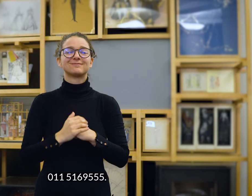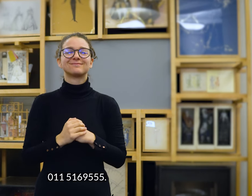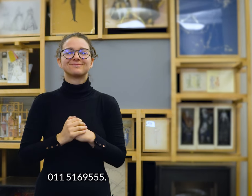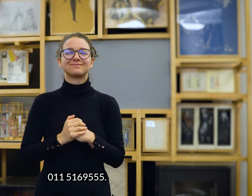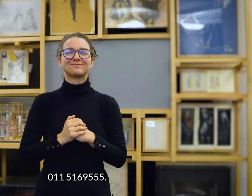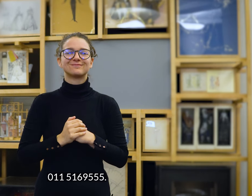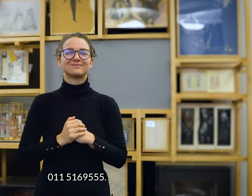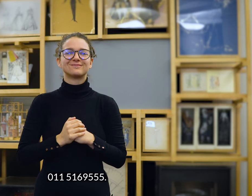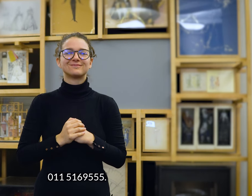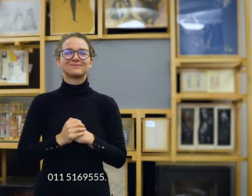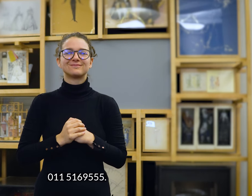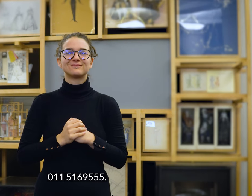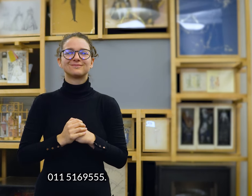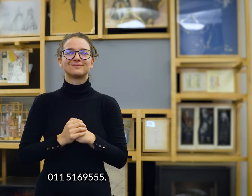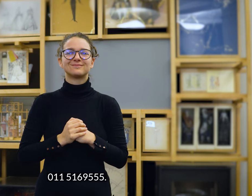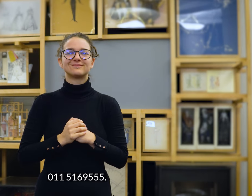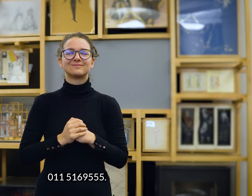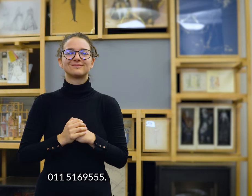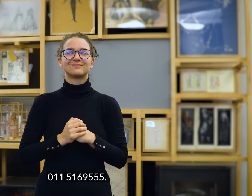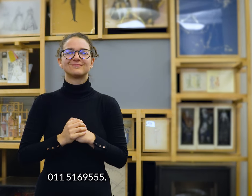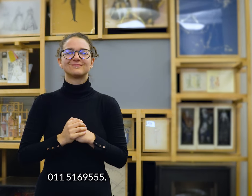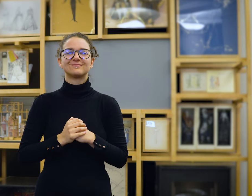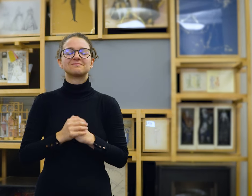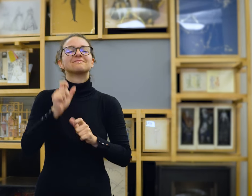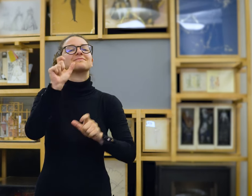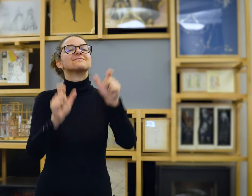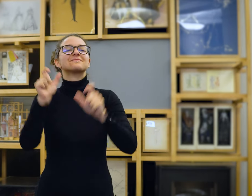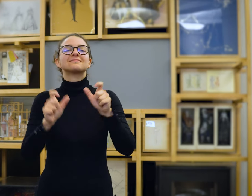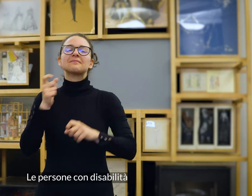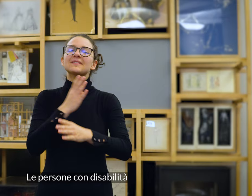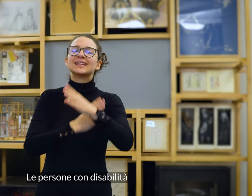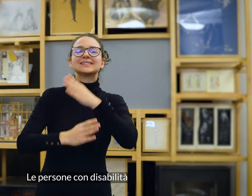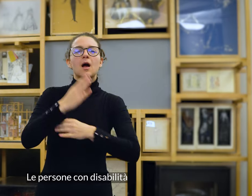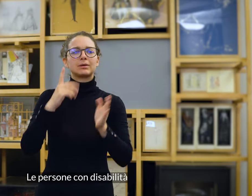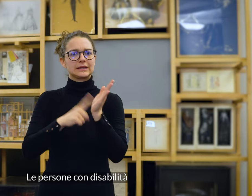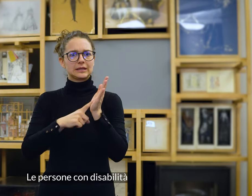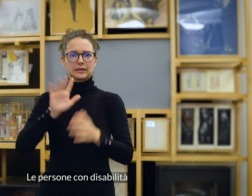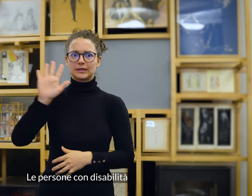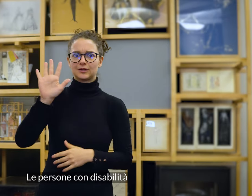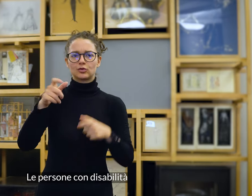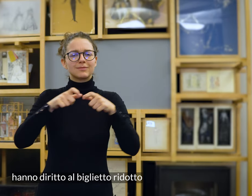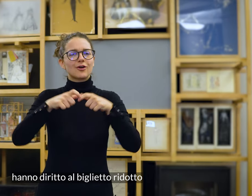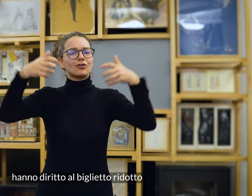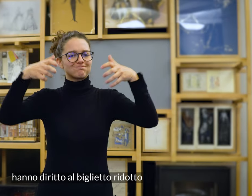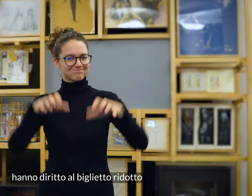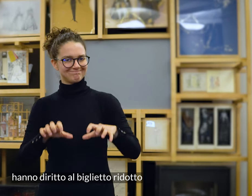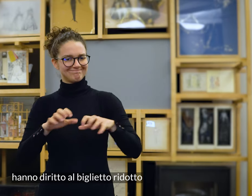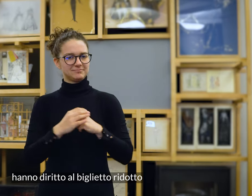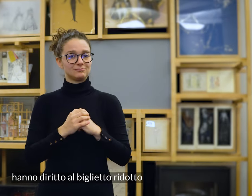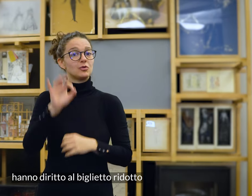-9555. Le persone con disabilità hanno diritto al biglietto al biglietto